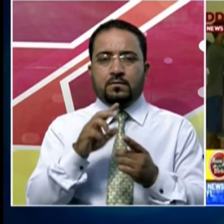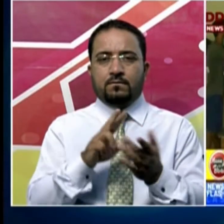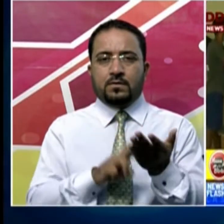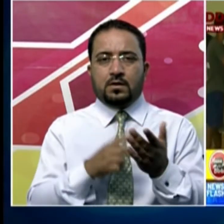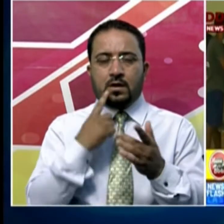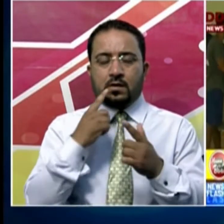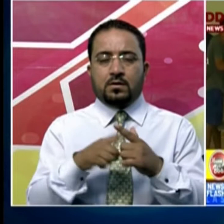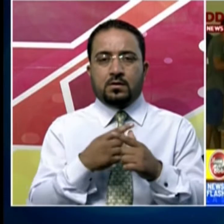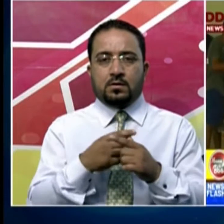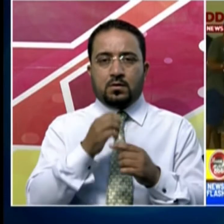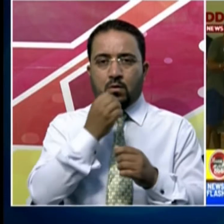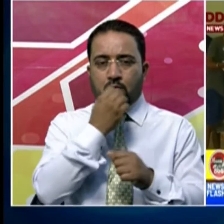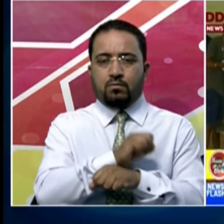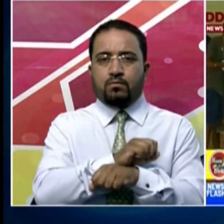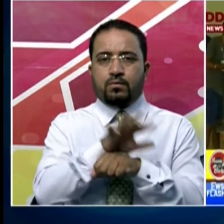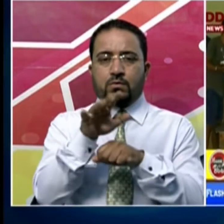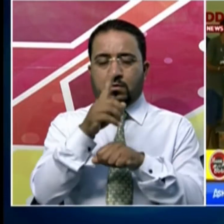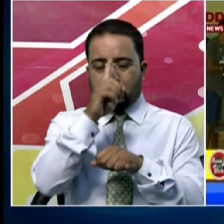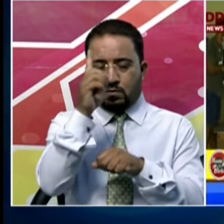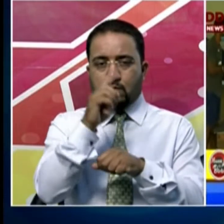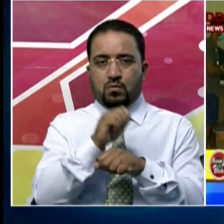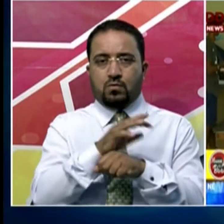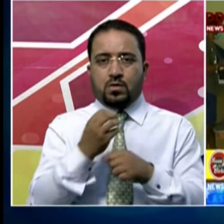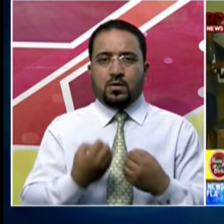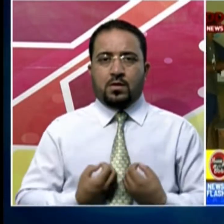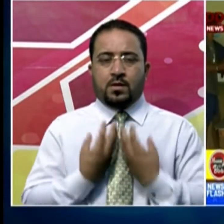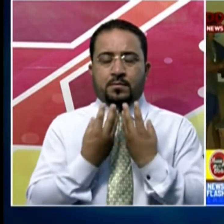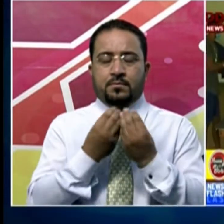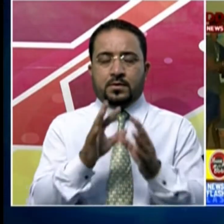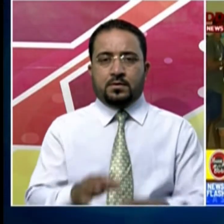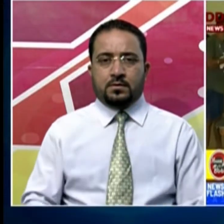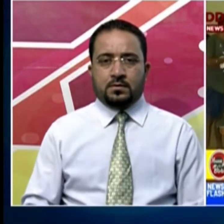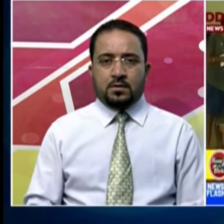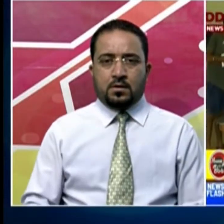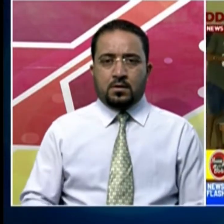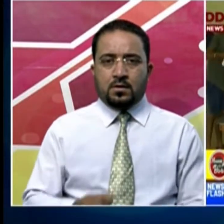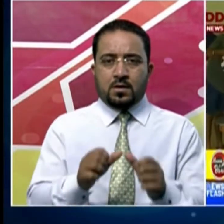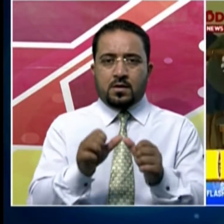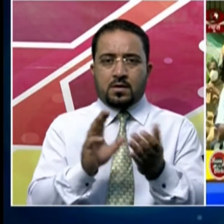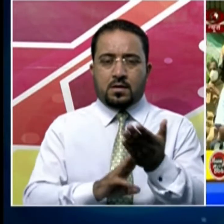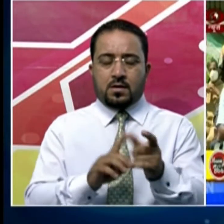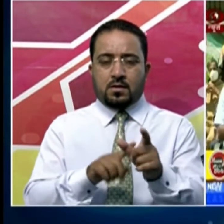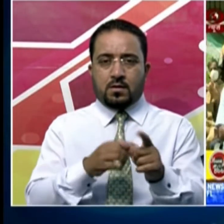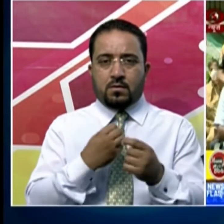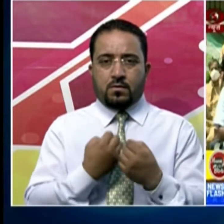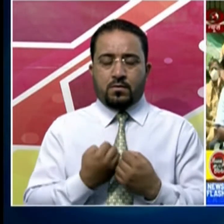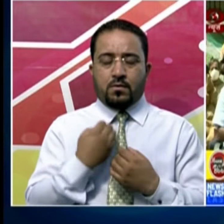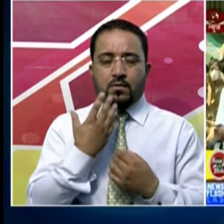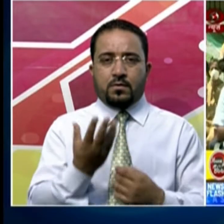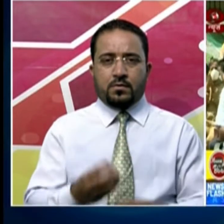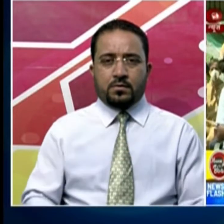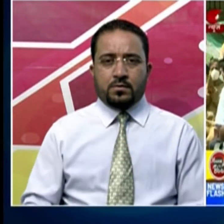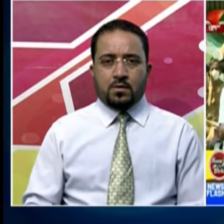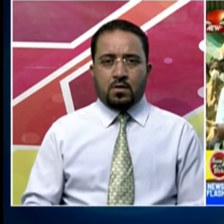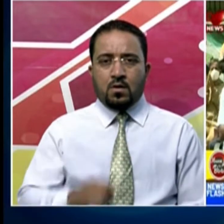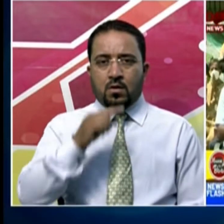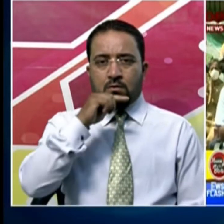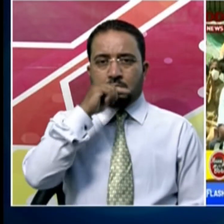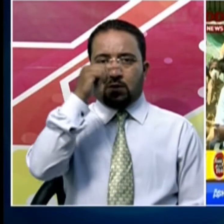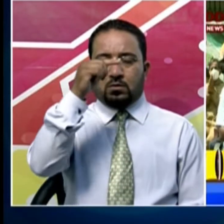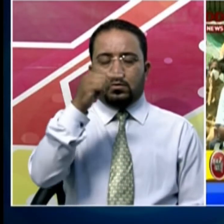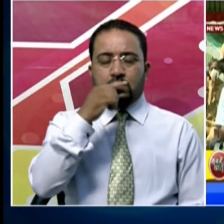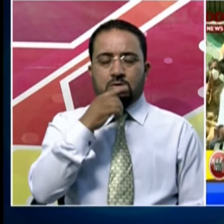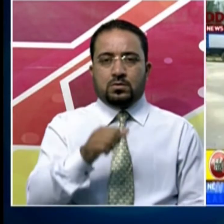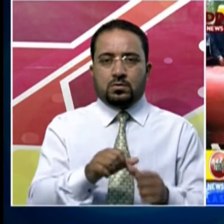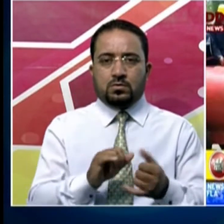قوم کو مبارک بات دی اور اس سے مسلح افواج کی بہادری اور بلند حوصلے کی